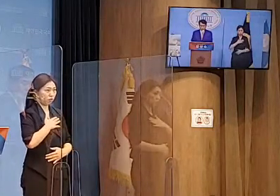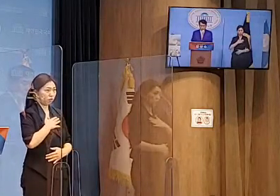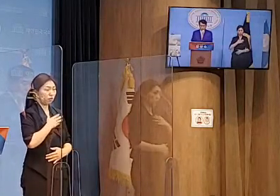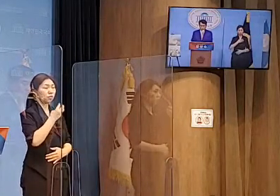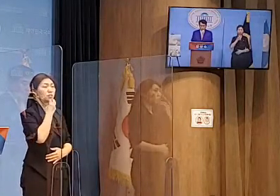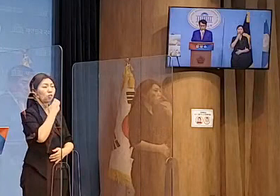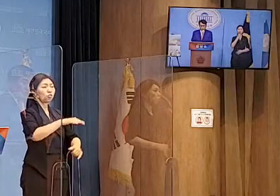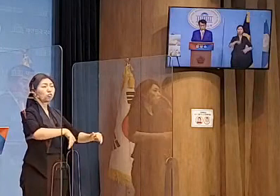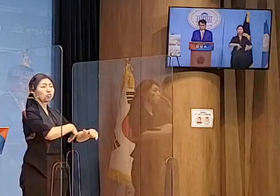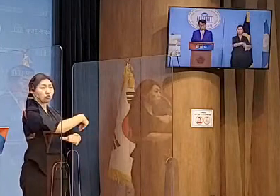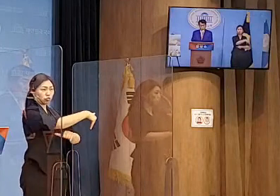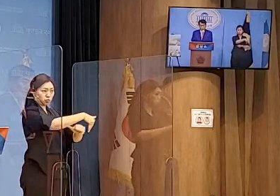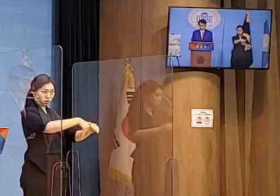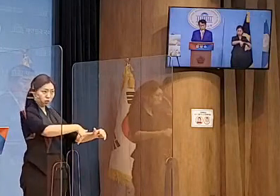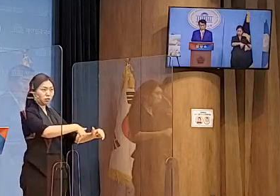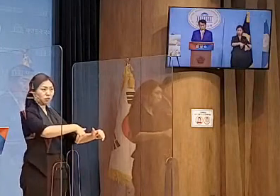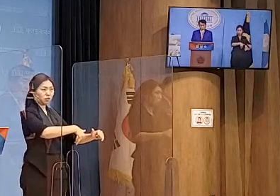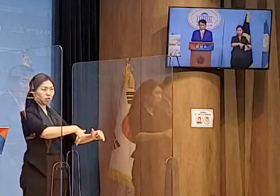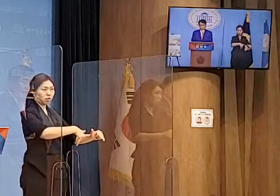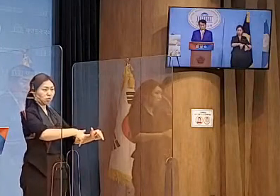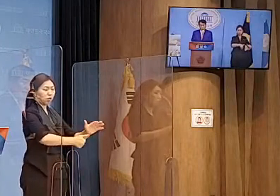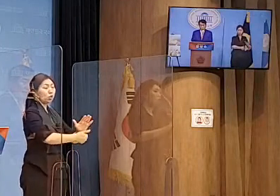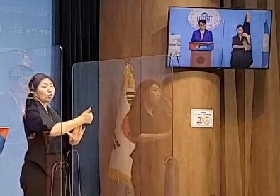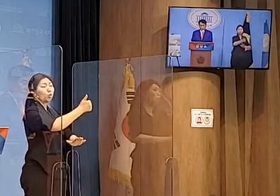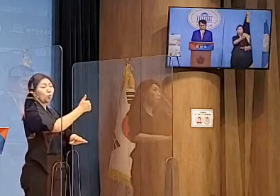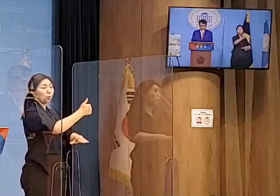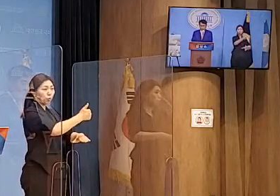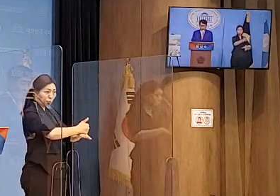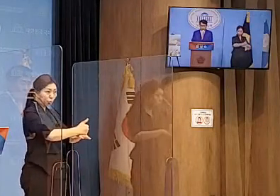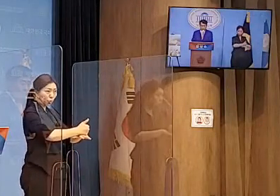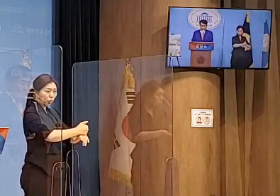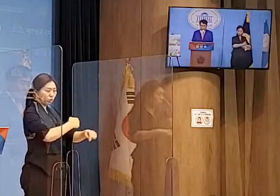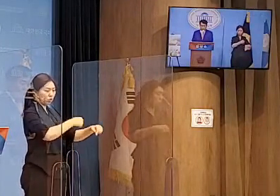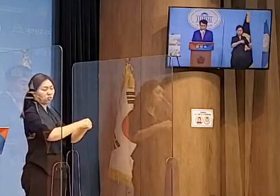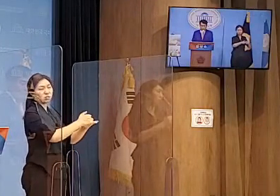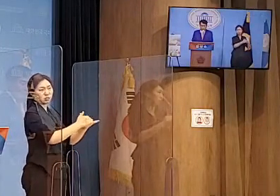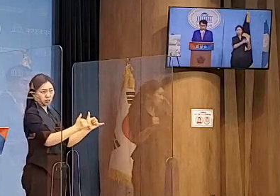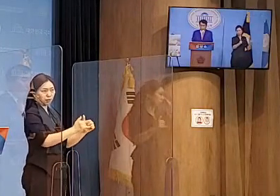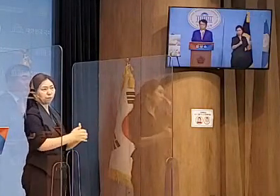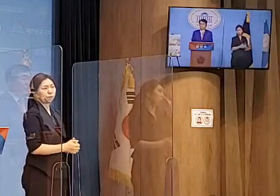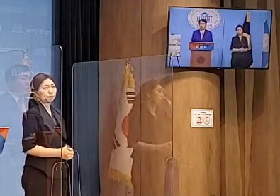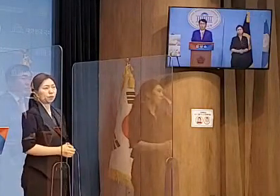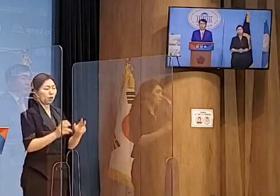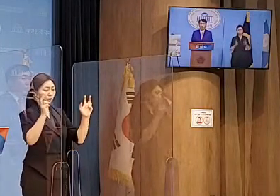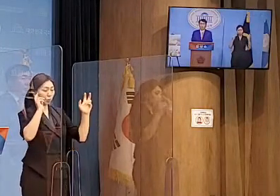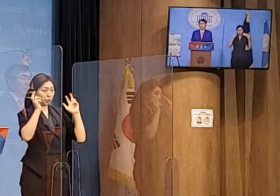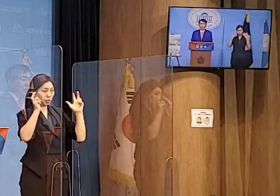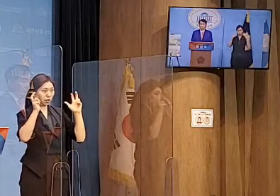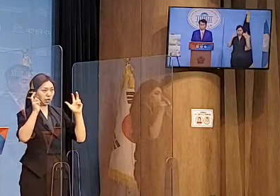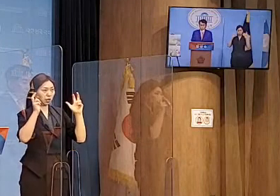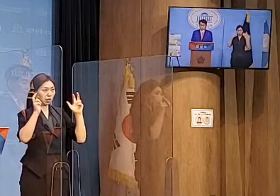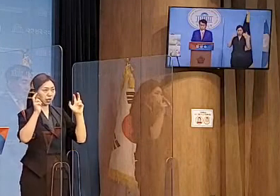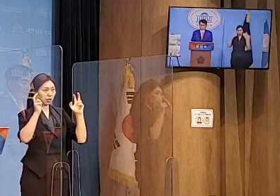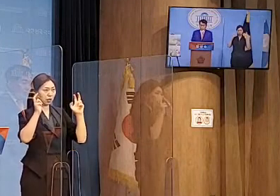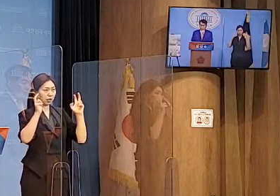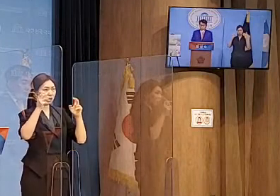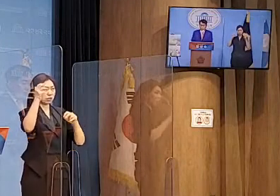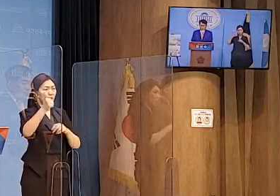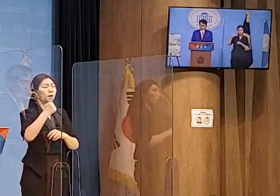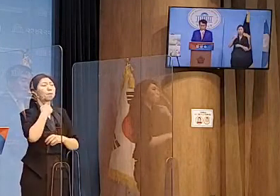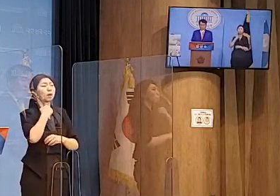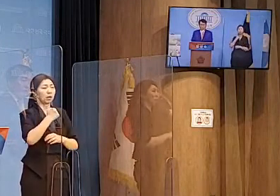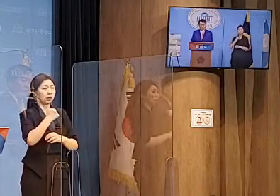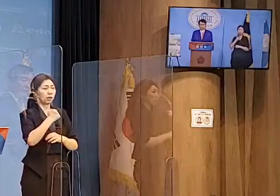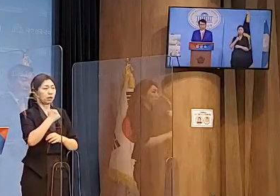성공한 정치, 그리고 기업이 출신으로 두 번의